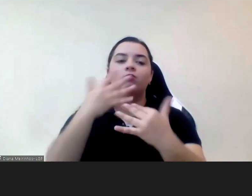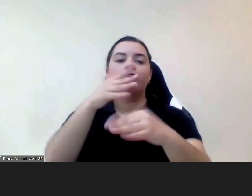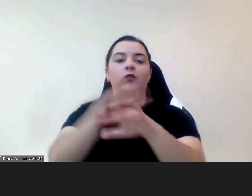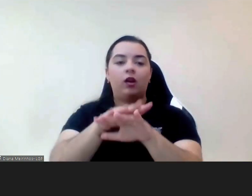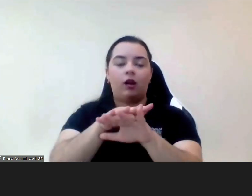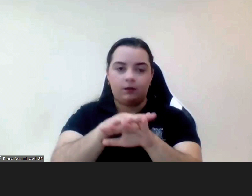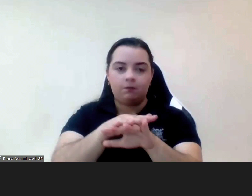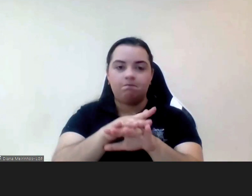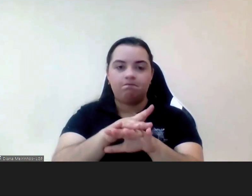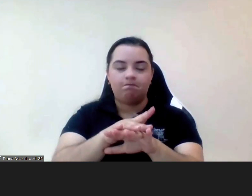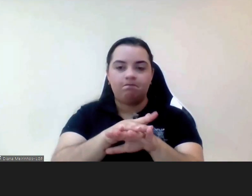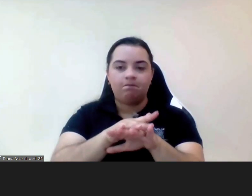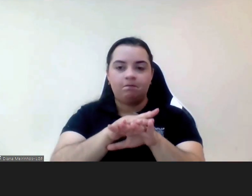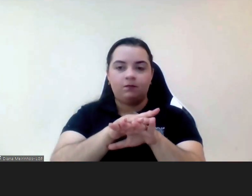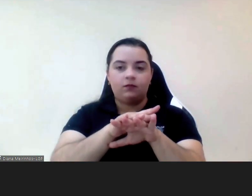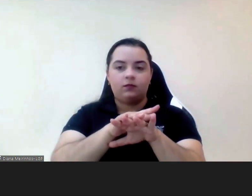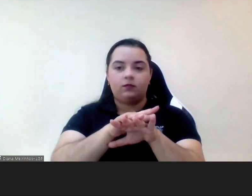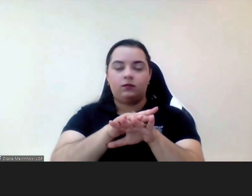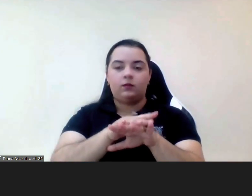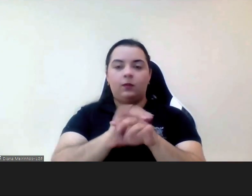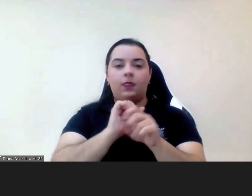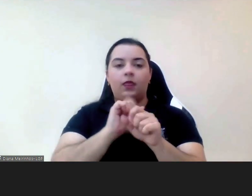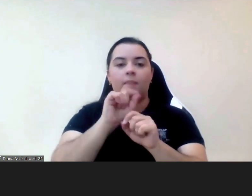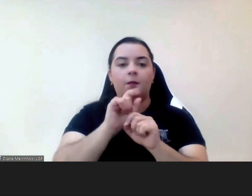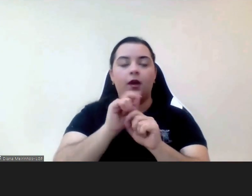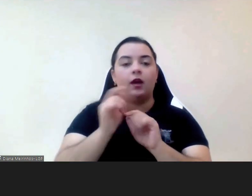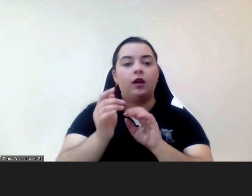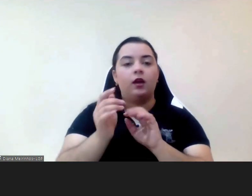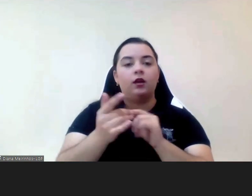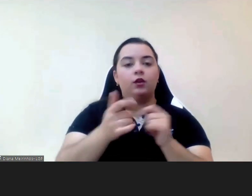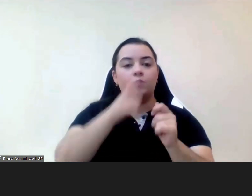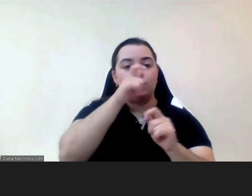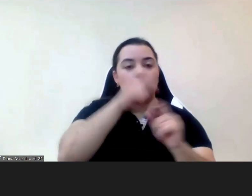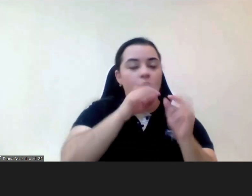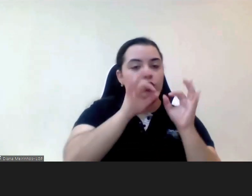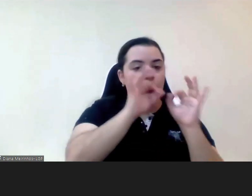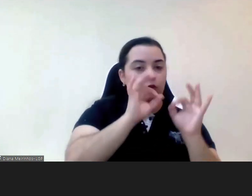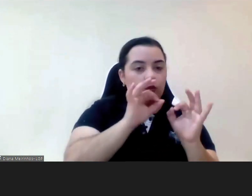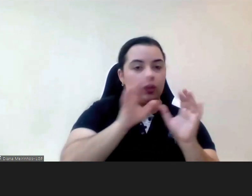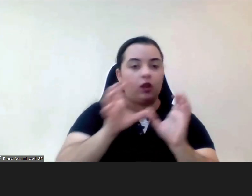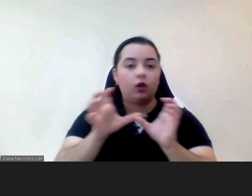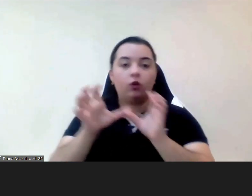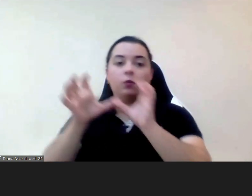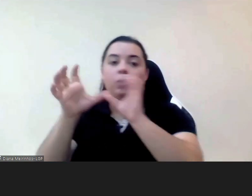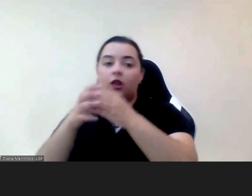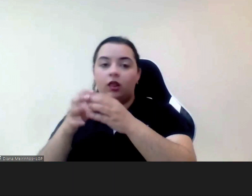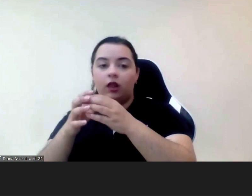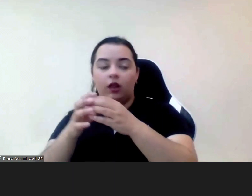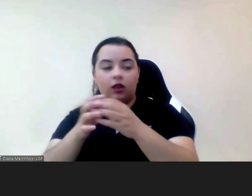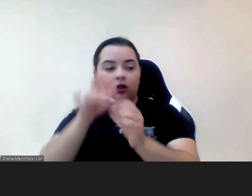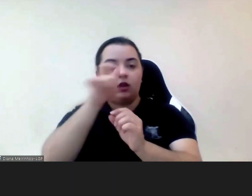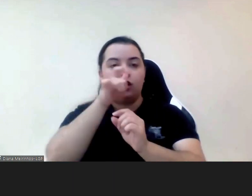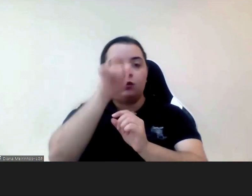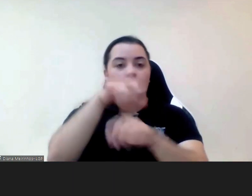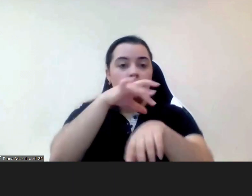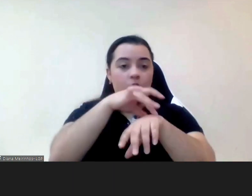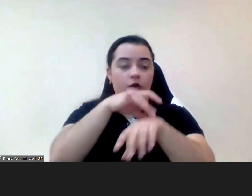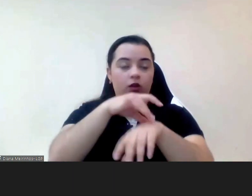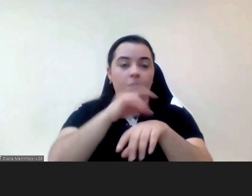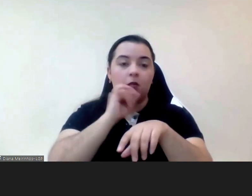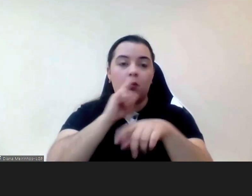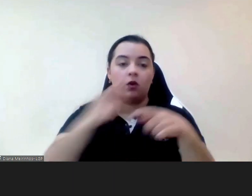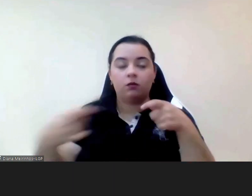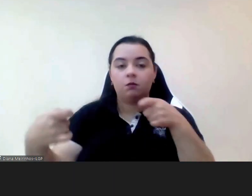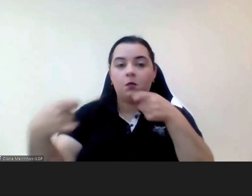na proximidade com os cuidadores e com a sua comunidade envolvente contribuindo para o desenvolvimento de uma sociedade